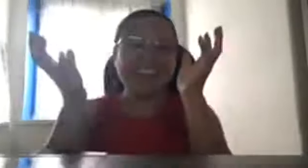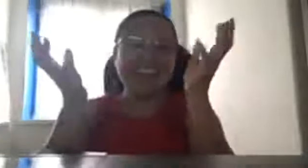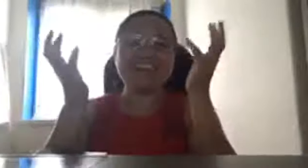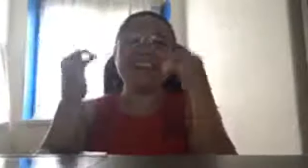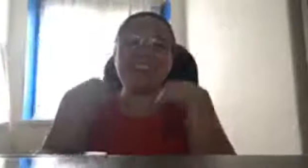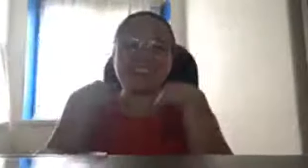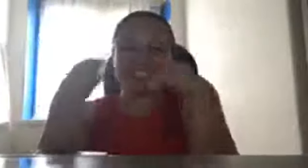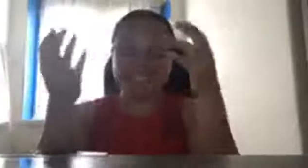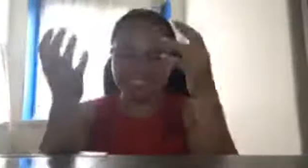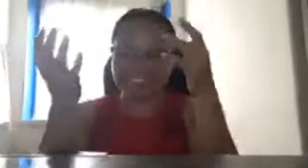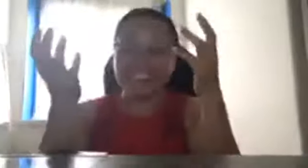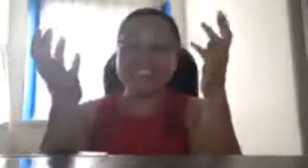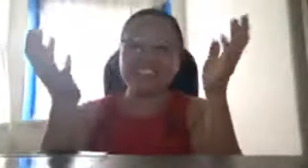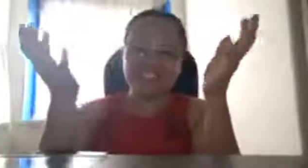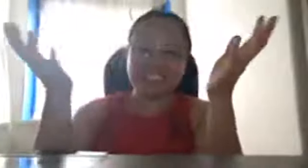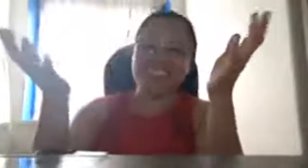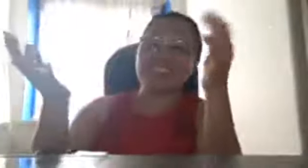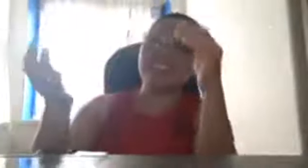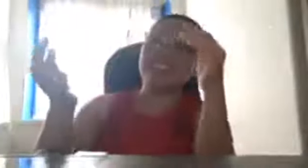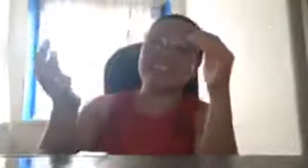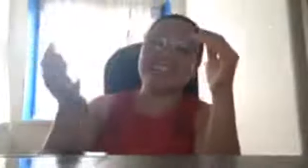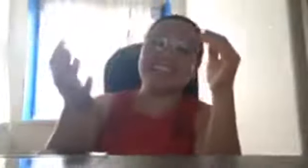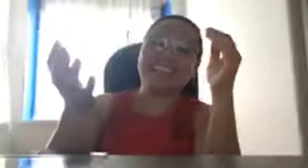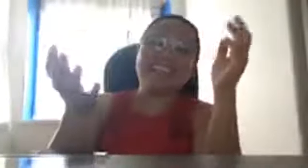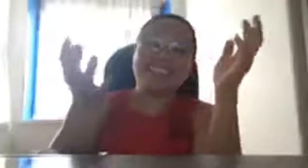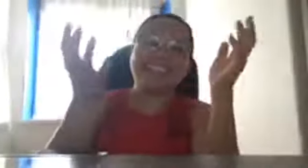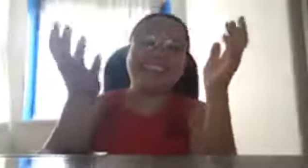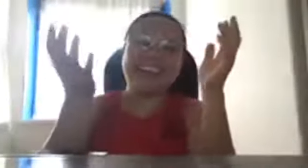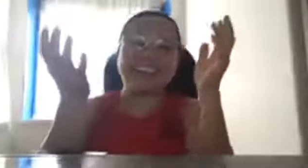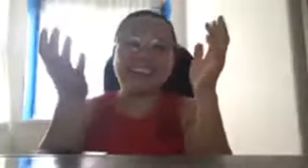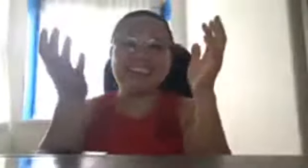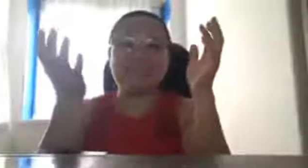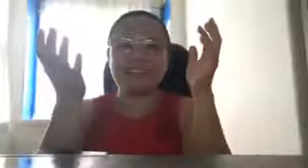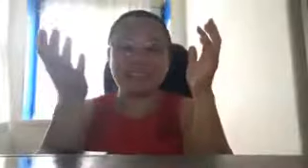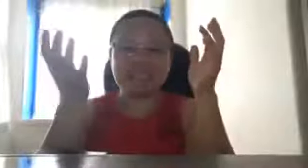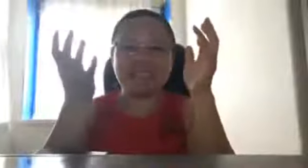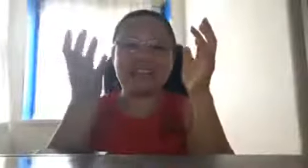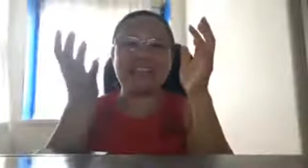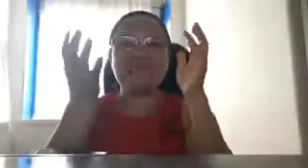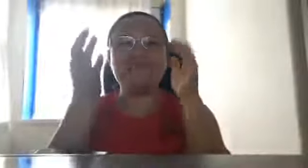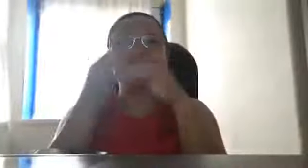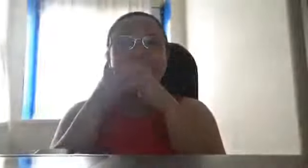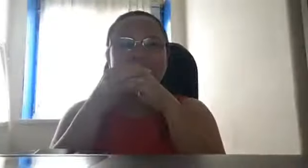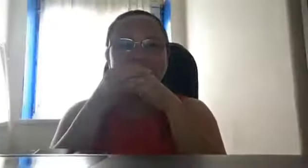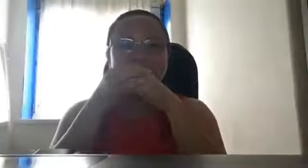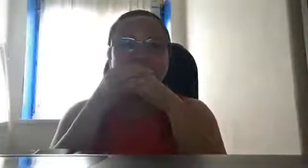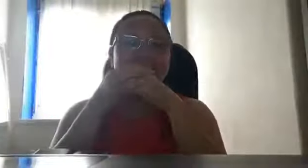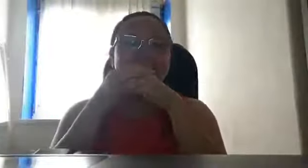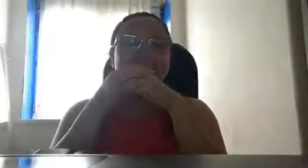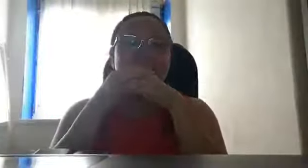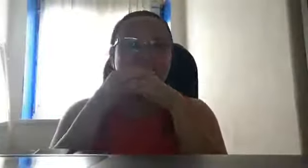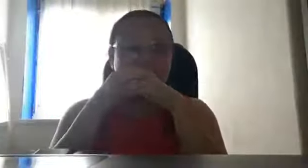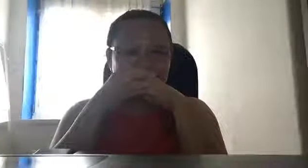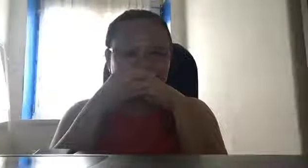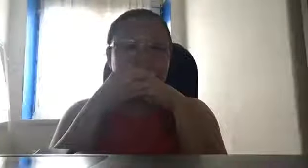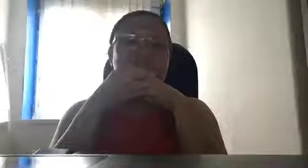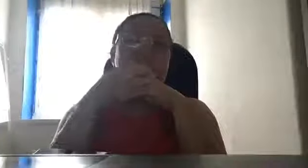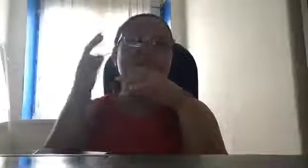ako tama na yung edad ko, pwede na ako sumali, kasi dati, pag sumasali kami mga bata pa, ay mga uhugin pa